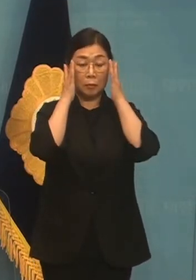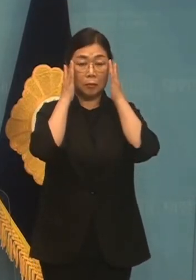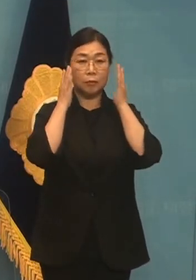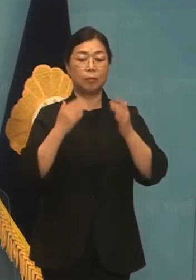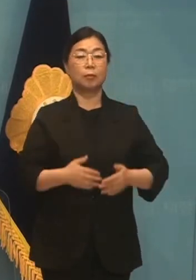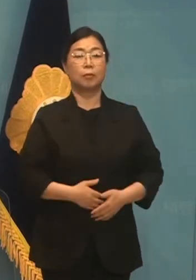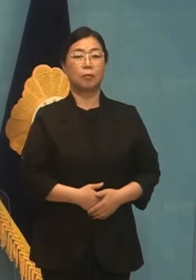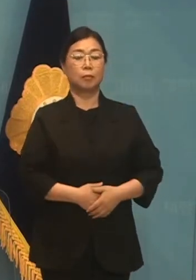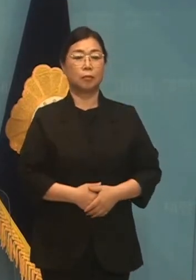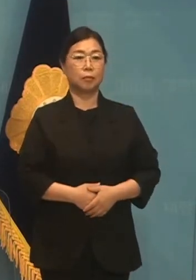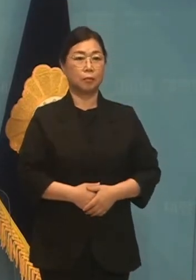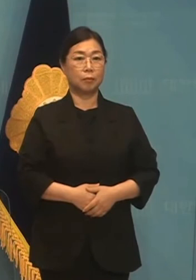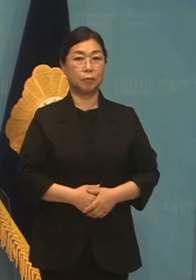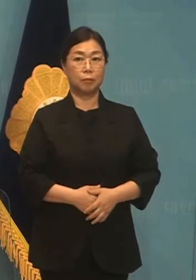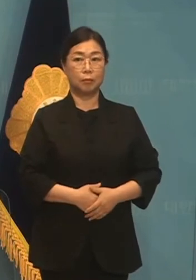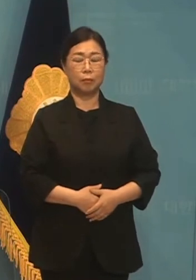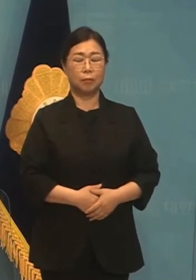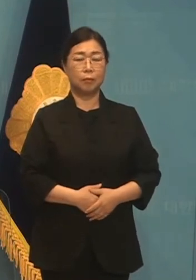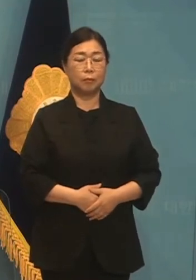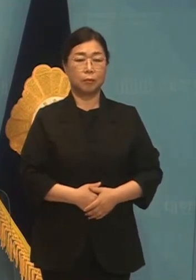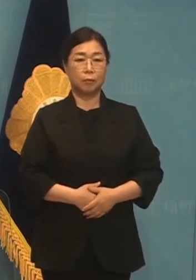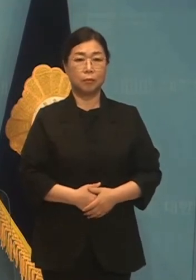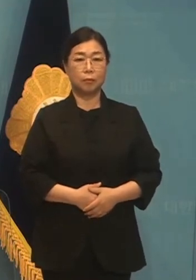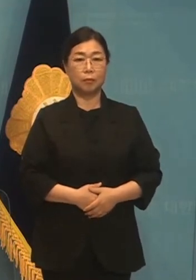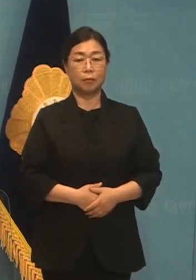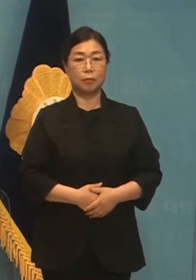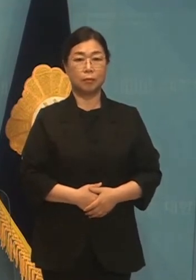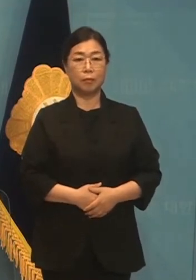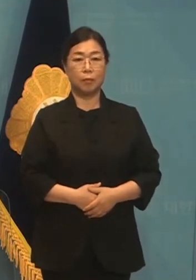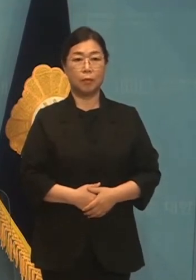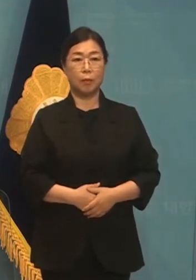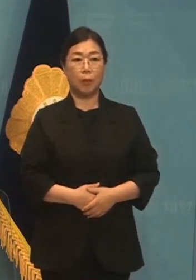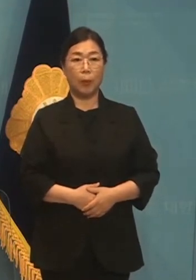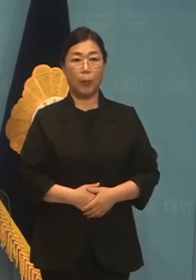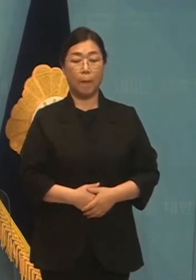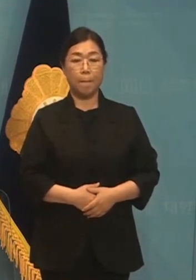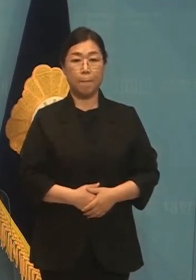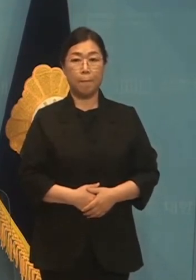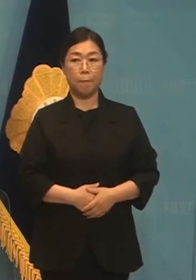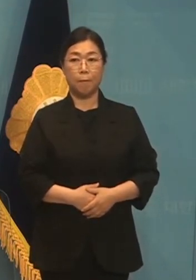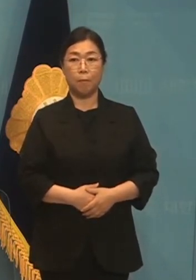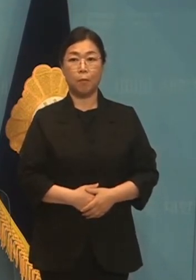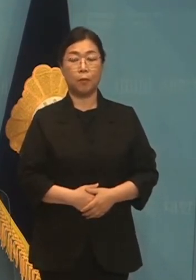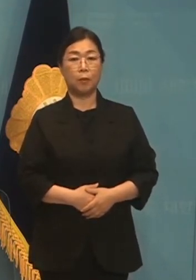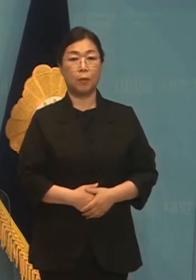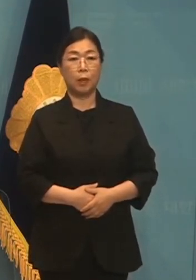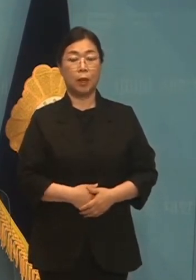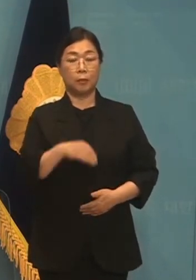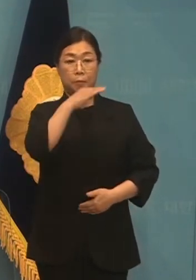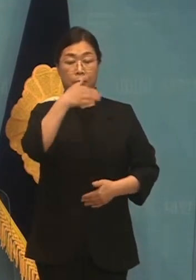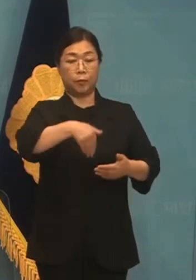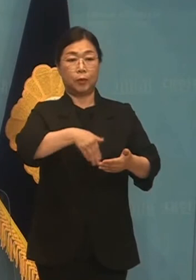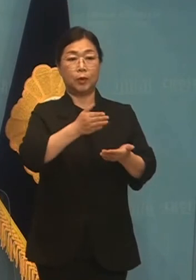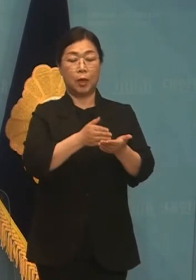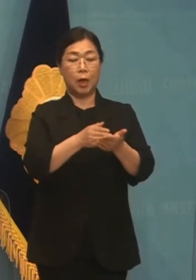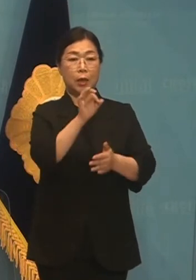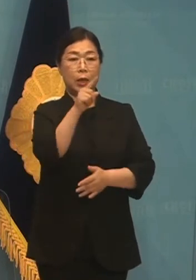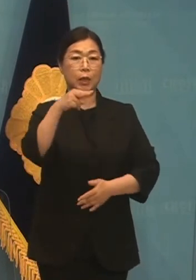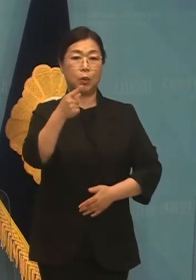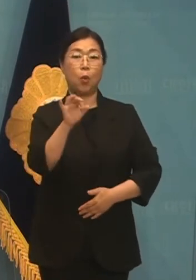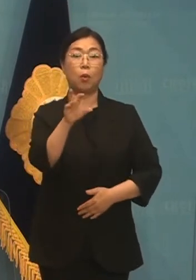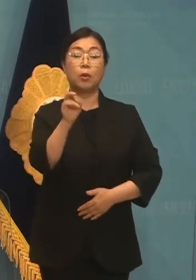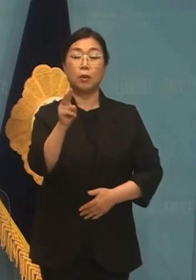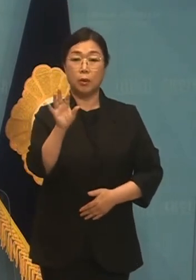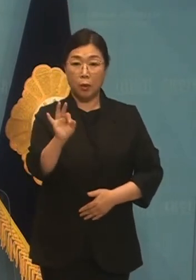아 5 4 정의당 수석 대변인 이동경입니다.